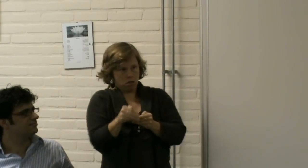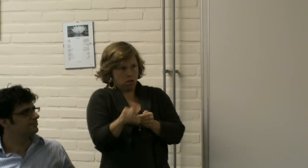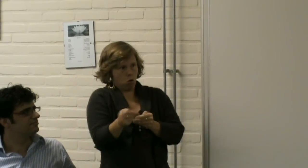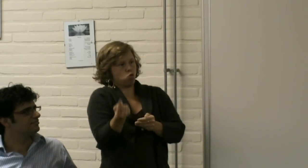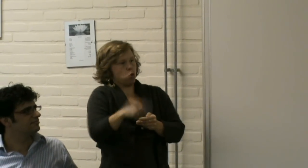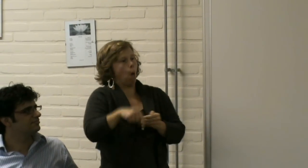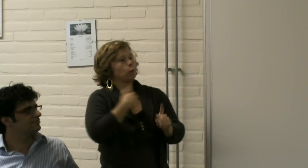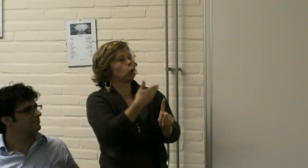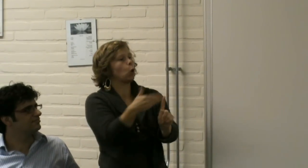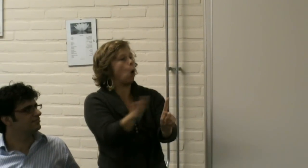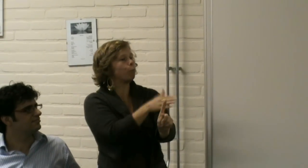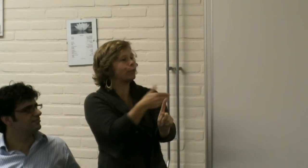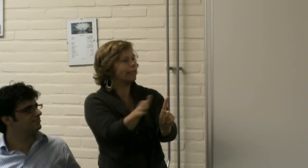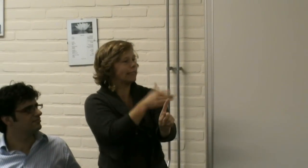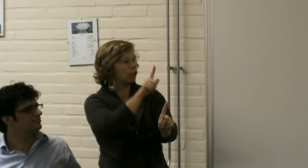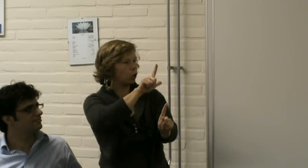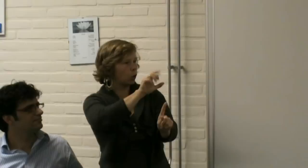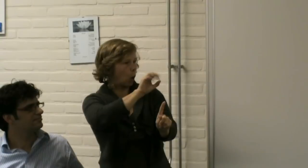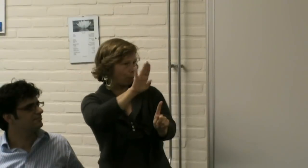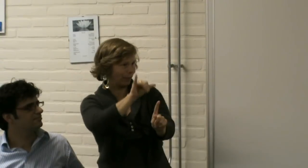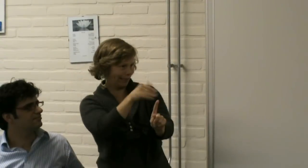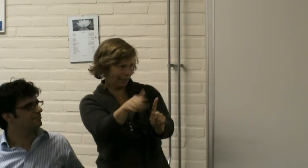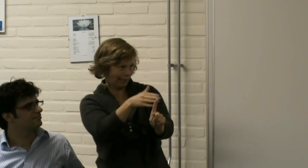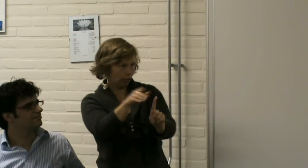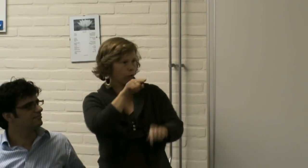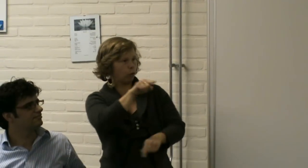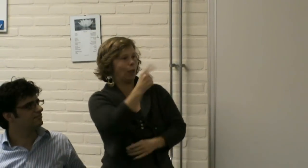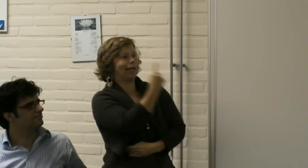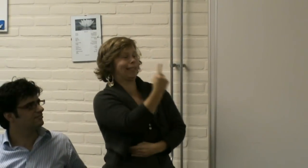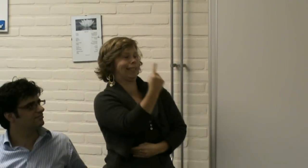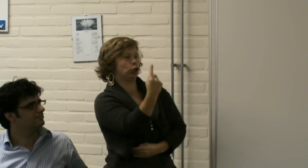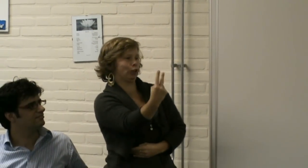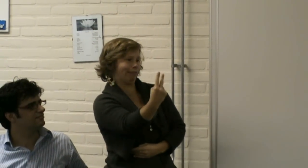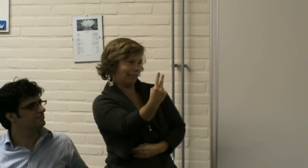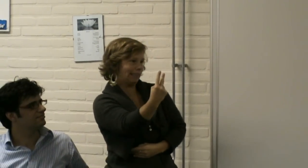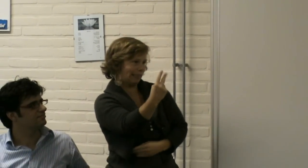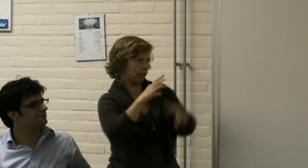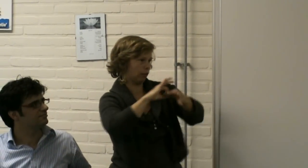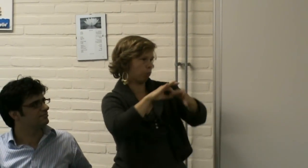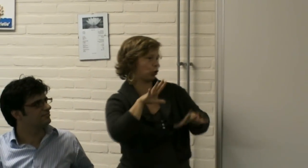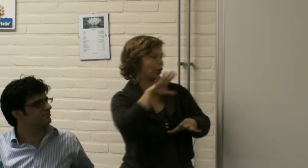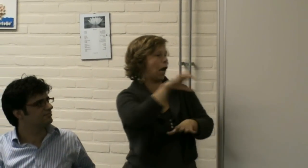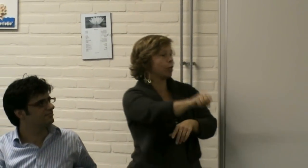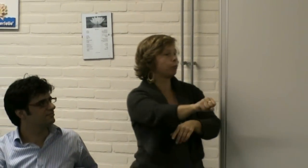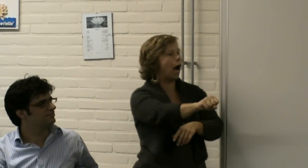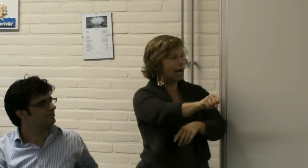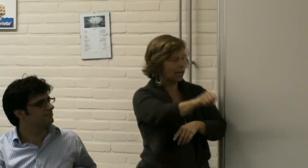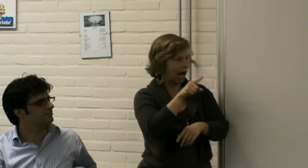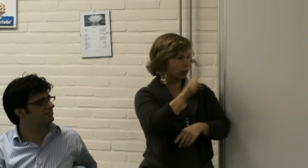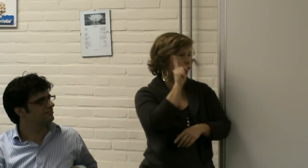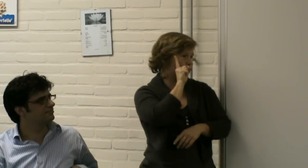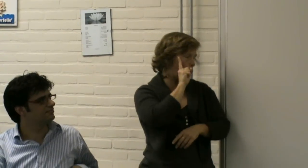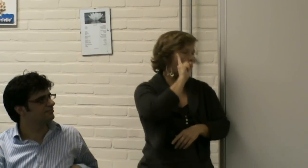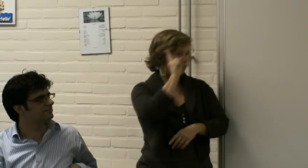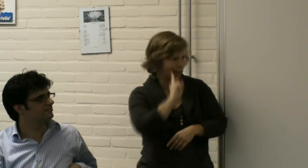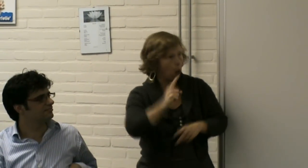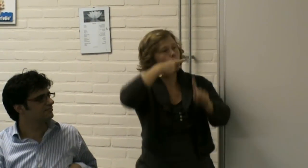En er komt een lobby voor 1 en 2. En met name de